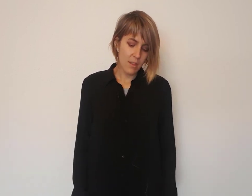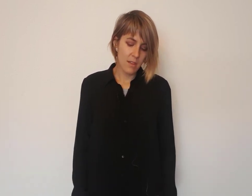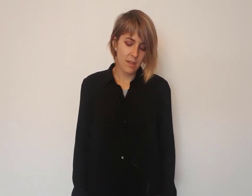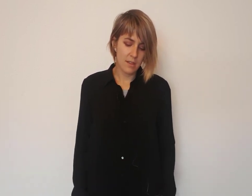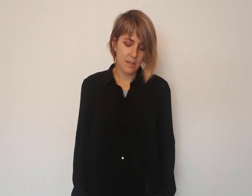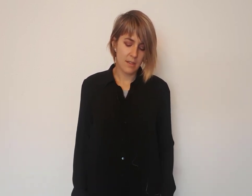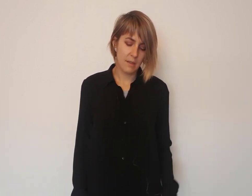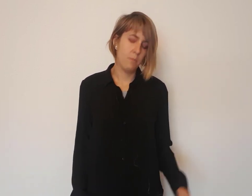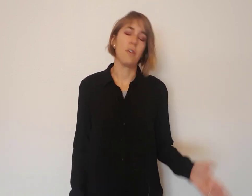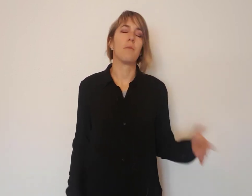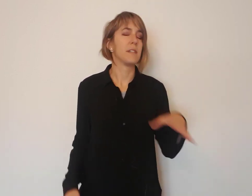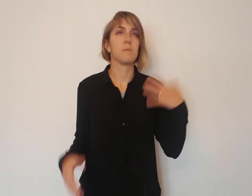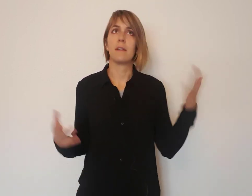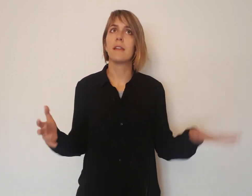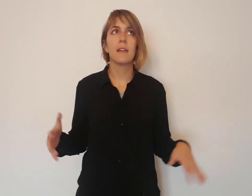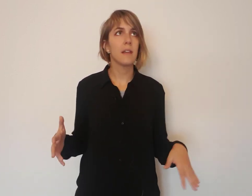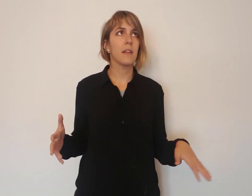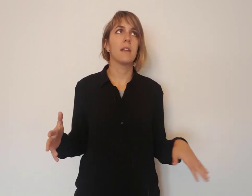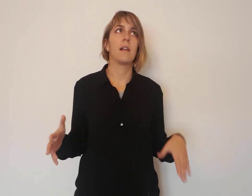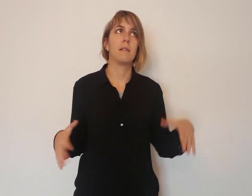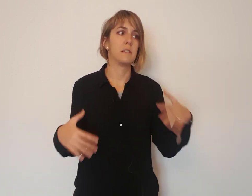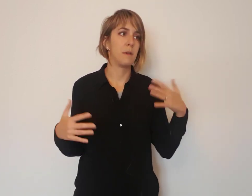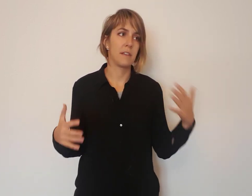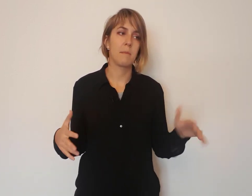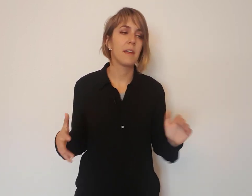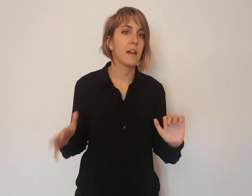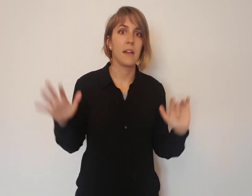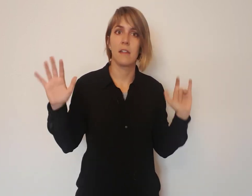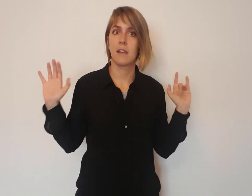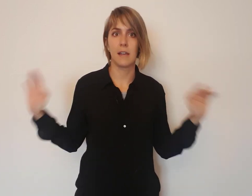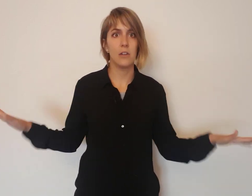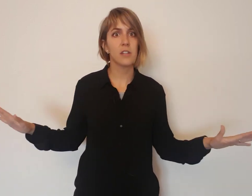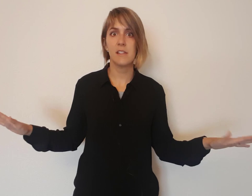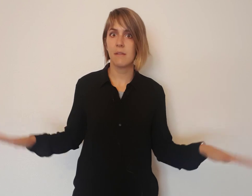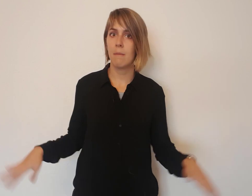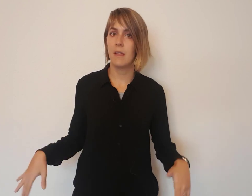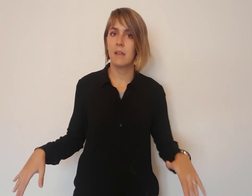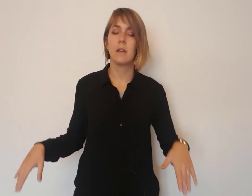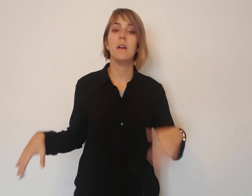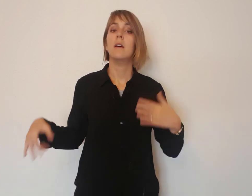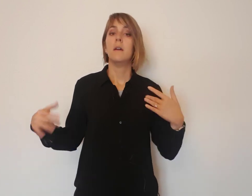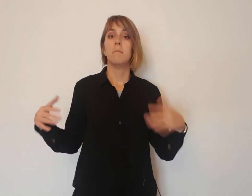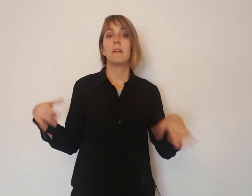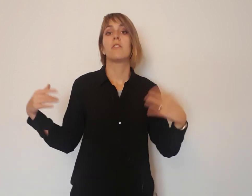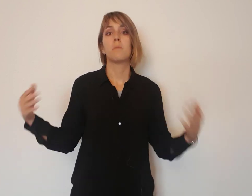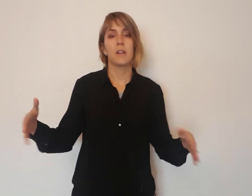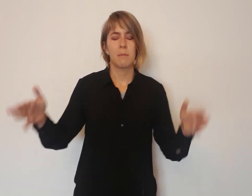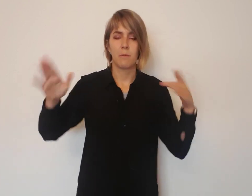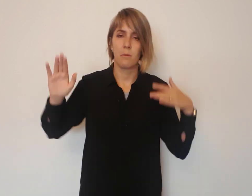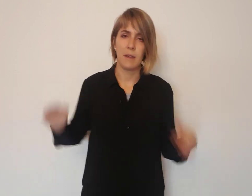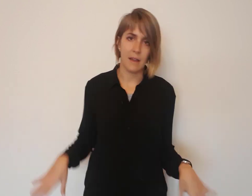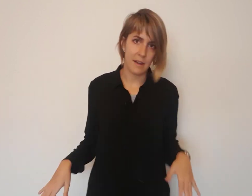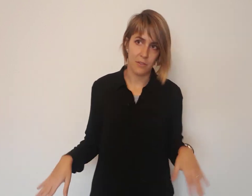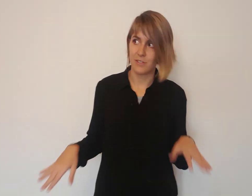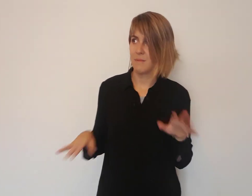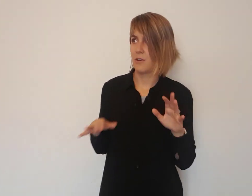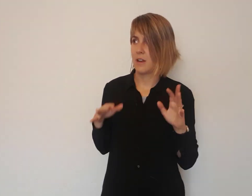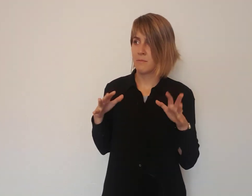Y bueno, me desperté y al despertar me dije que tranquilos que ya estaba bien, me incorporé y me volví a caer. Entonces llamaron a la